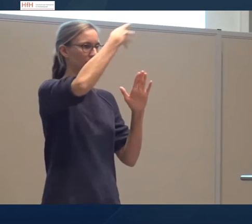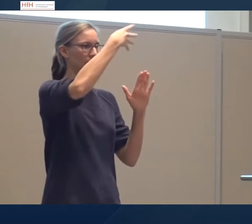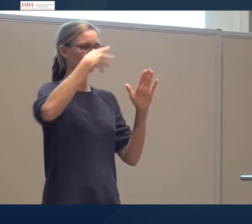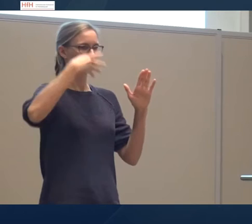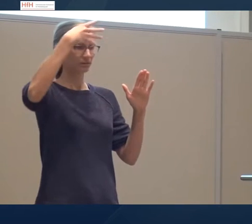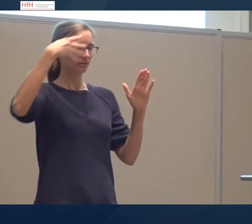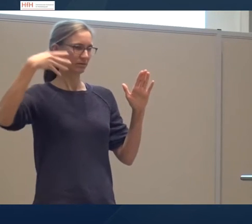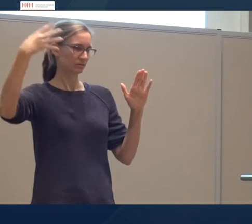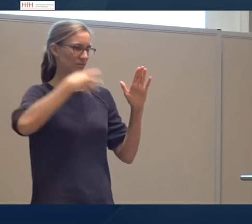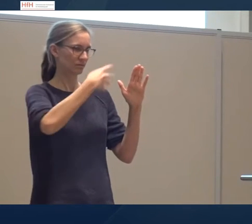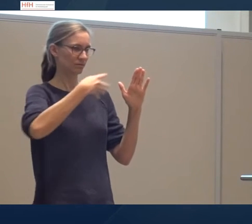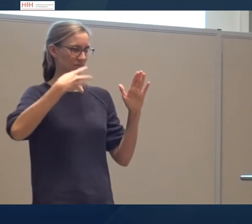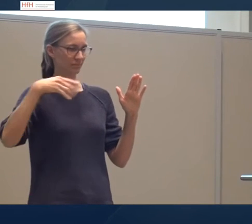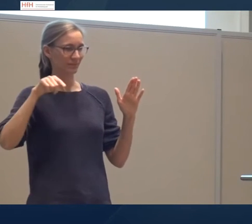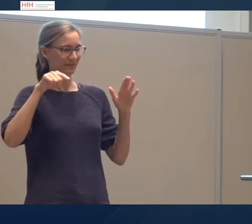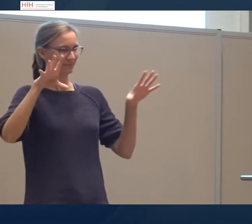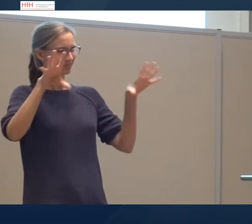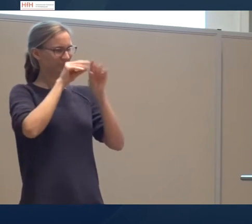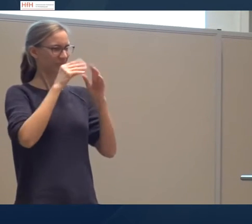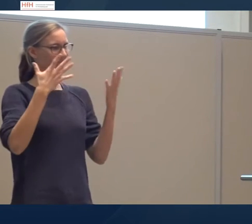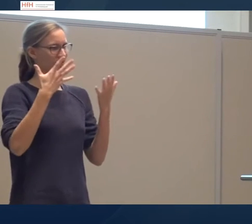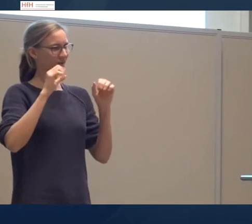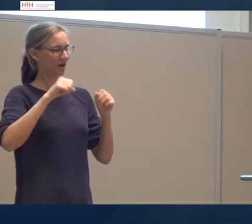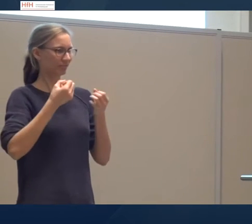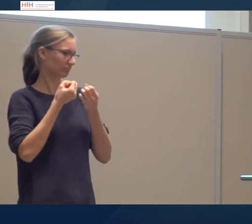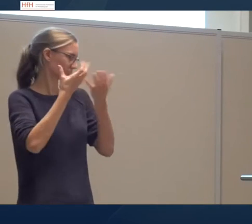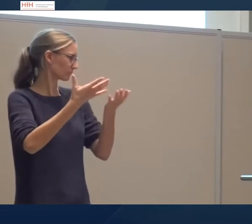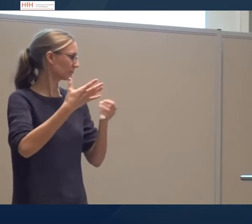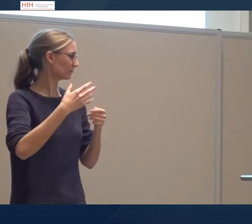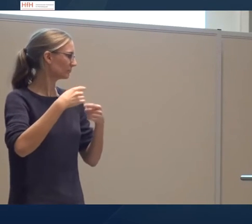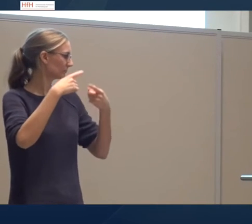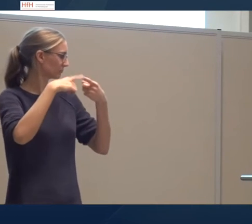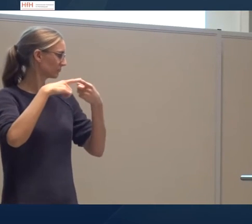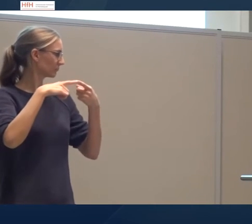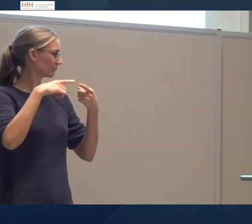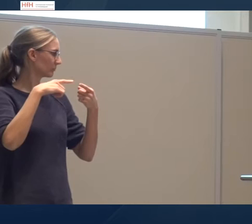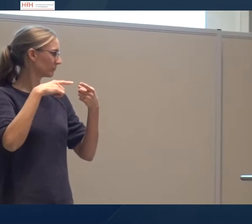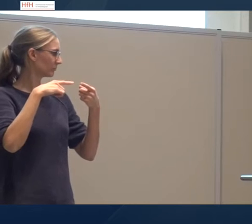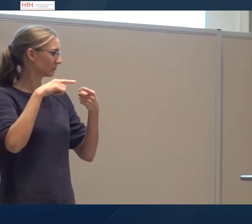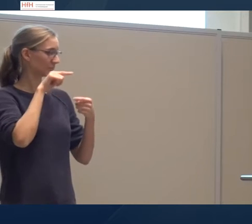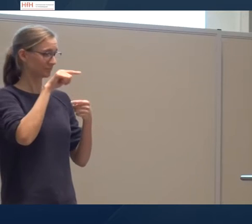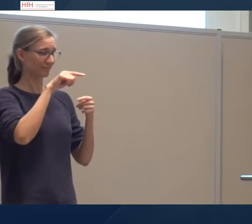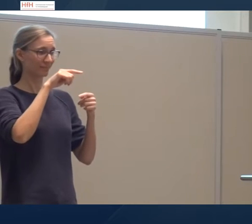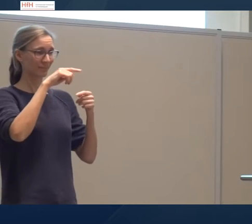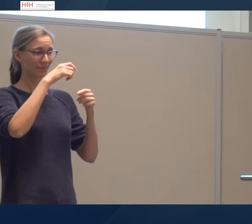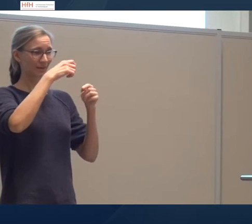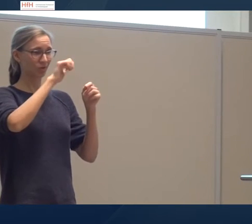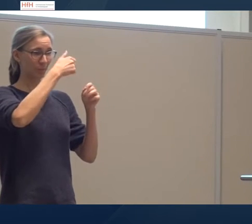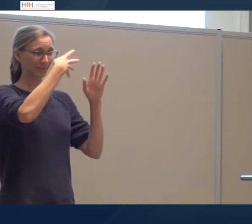definiert, in jeder Kategorie. Das sind